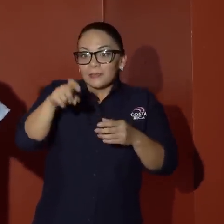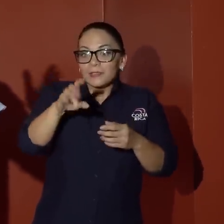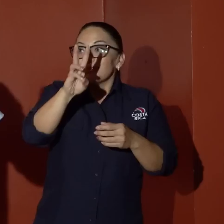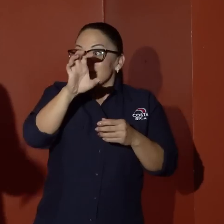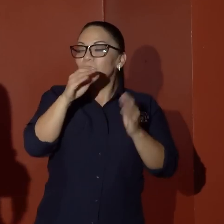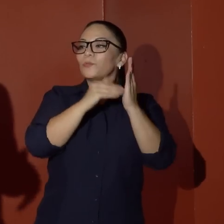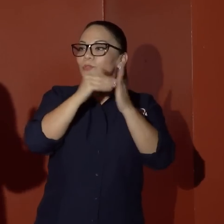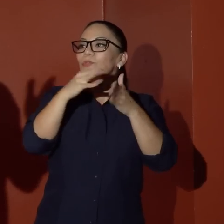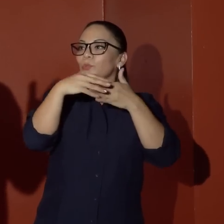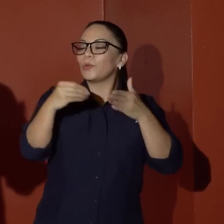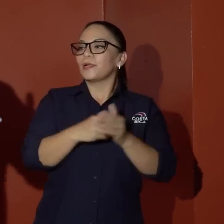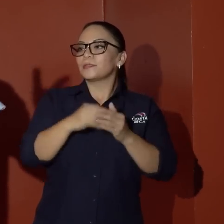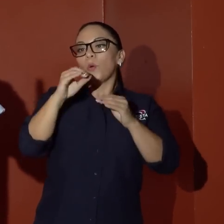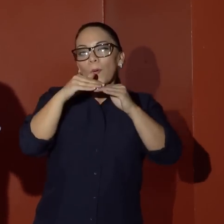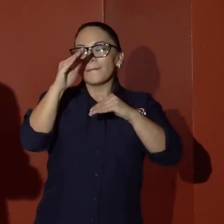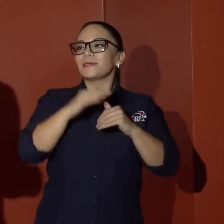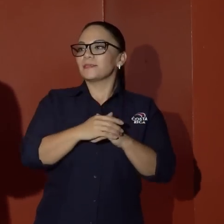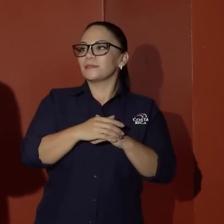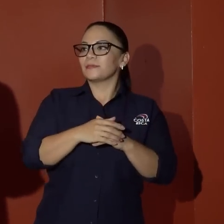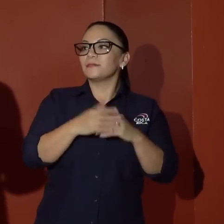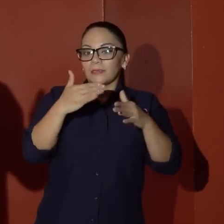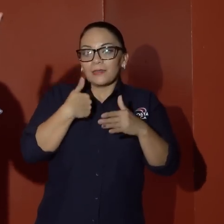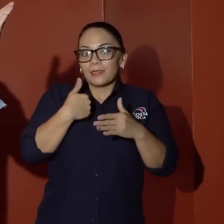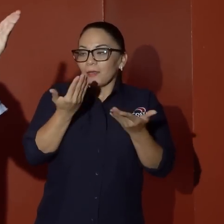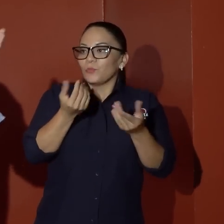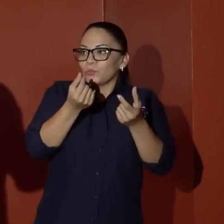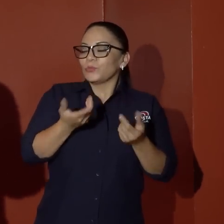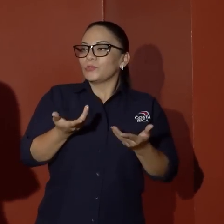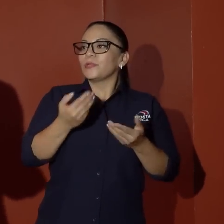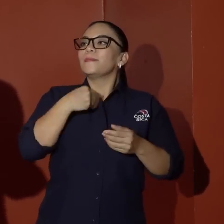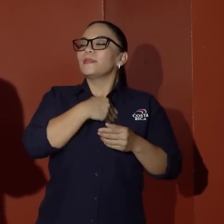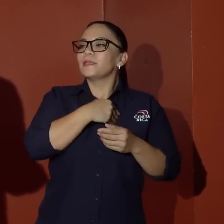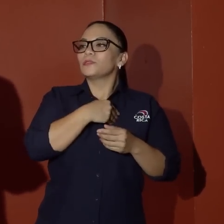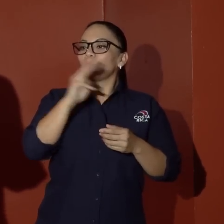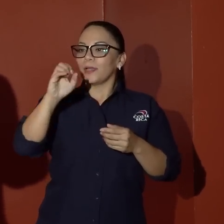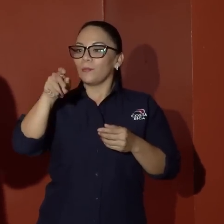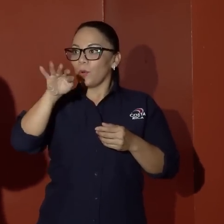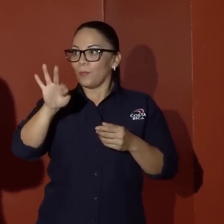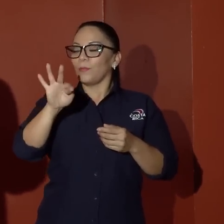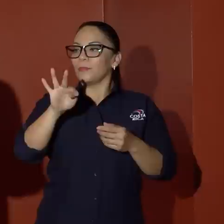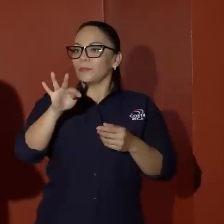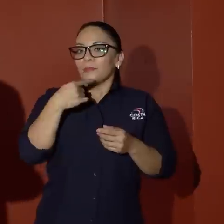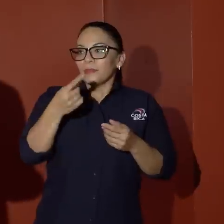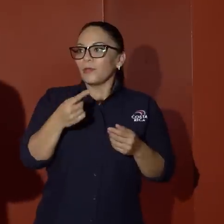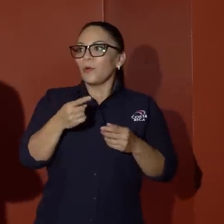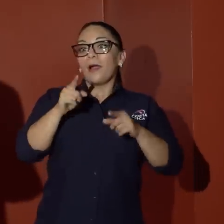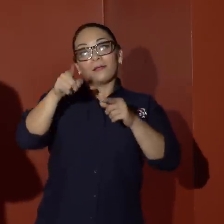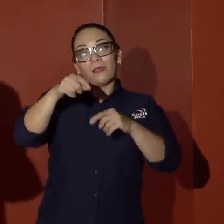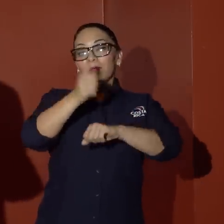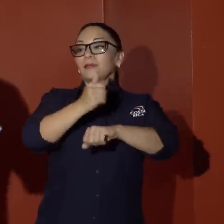600 millones de dólares o más que ya tenemos financiados. Habló el Ministro Amador. Bueno, ahí vamos a tener que poner un viaje